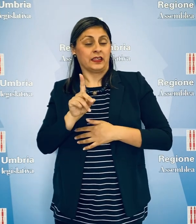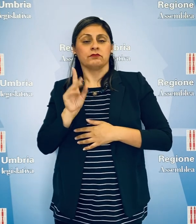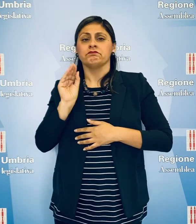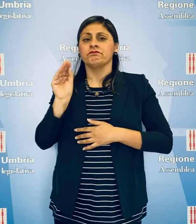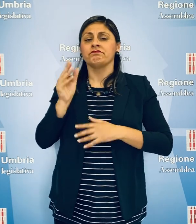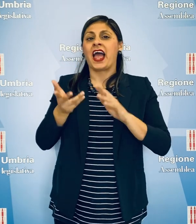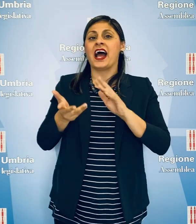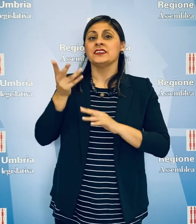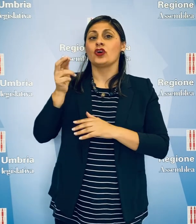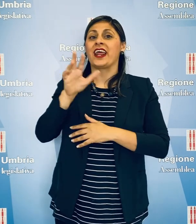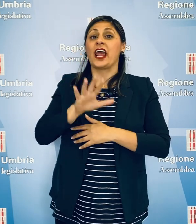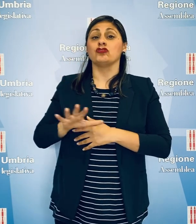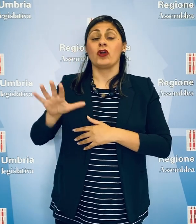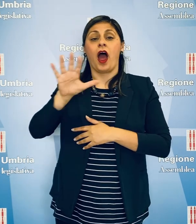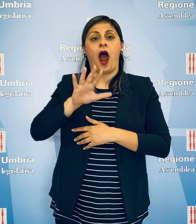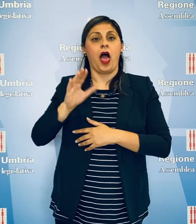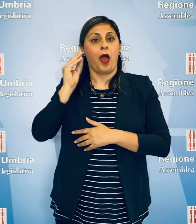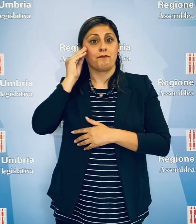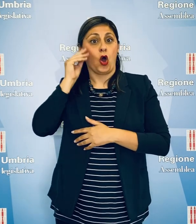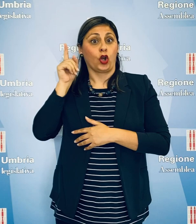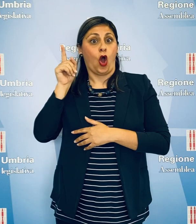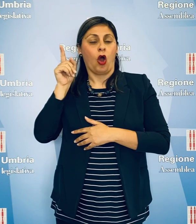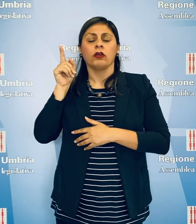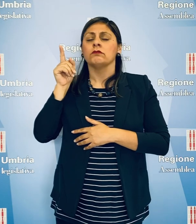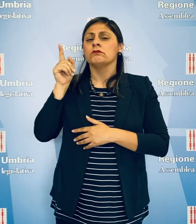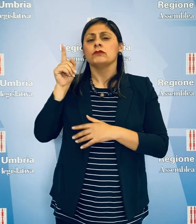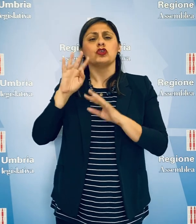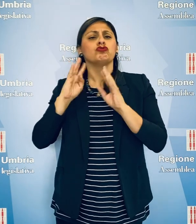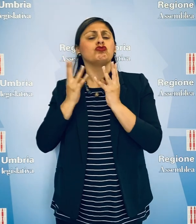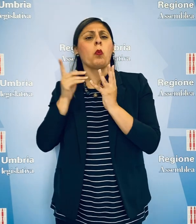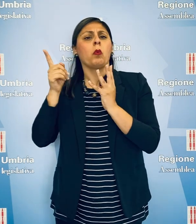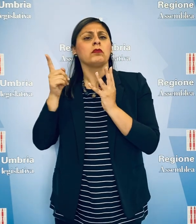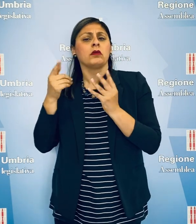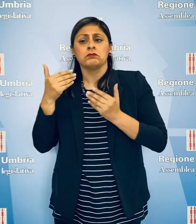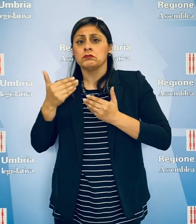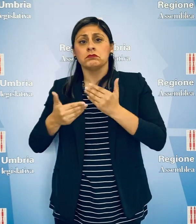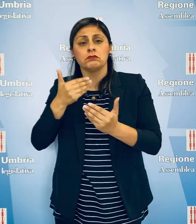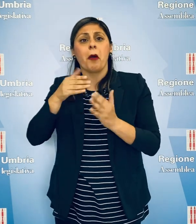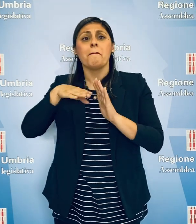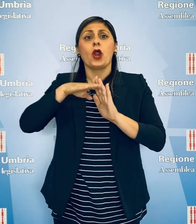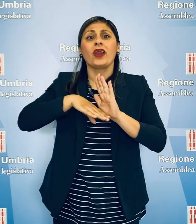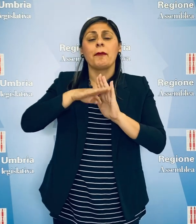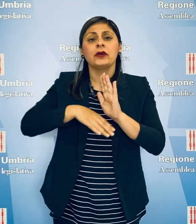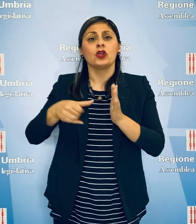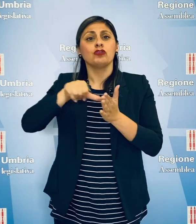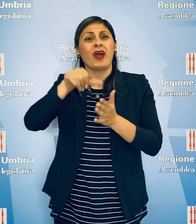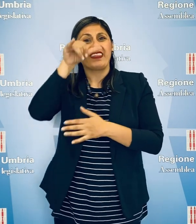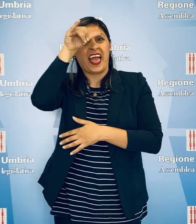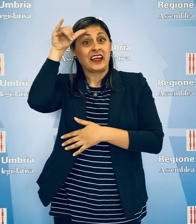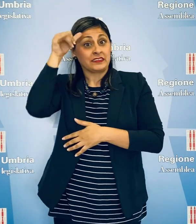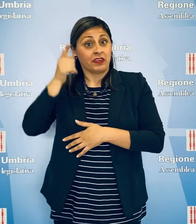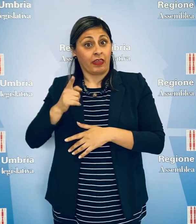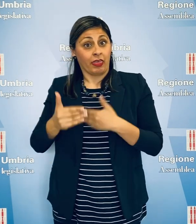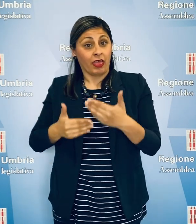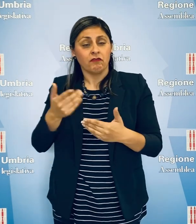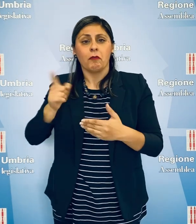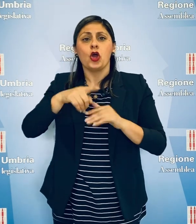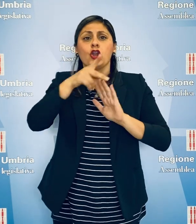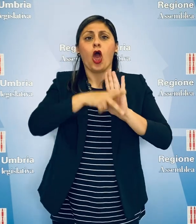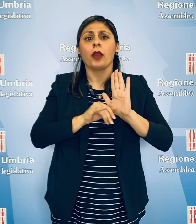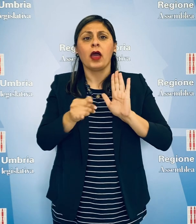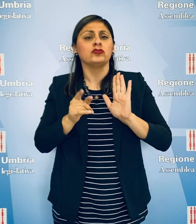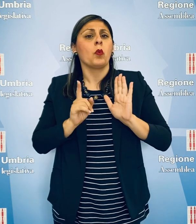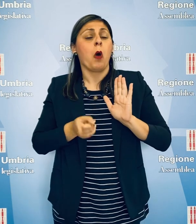del Partito Democratico ha chiesto all'assessore regionale Roberto Morroni se la Giunta darà avvio alla programmazione dei centri estivi